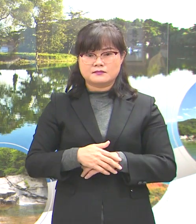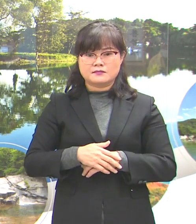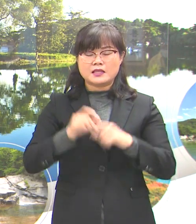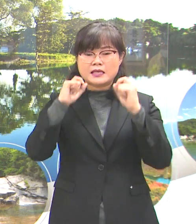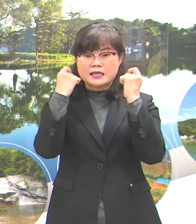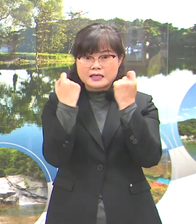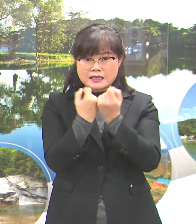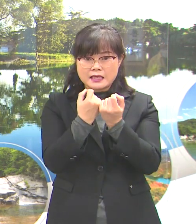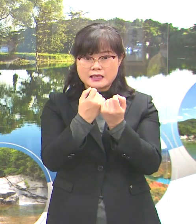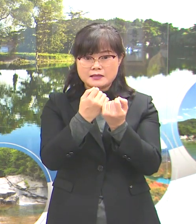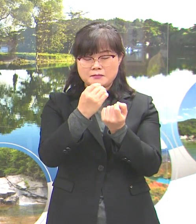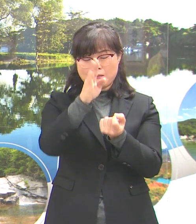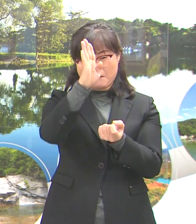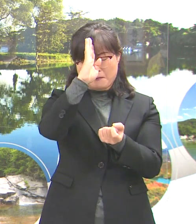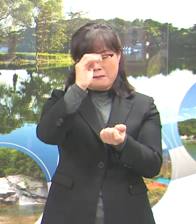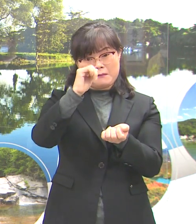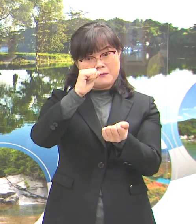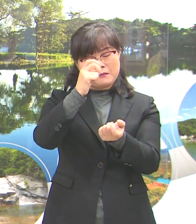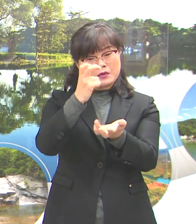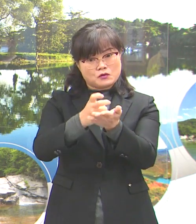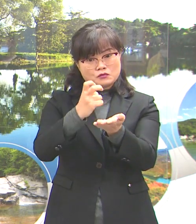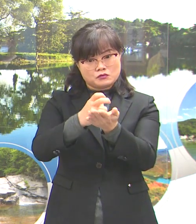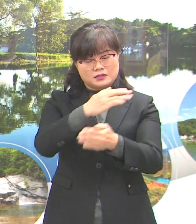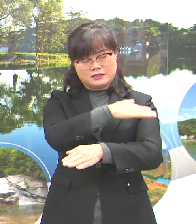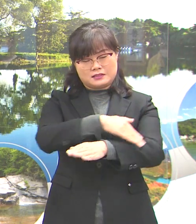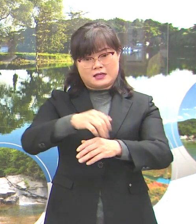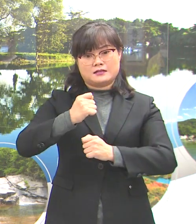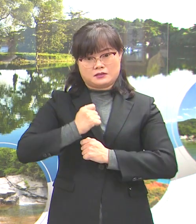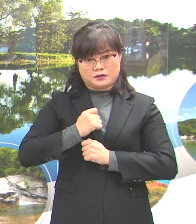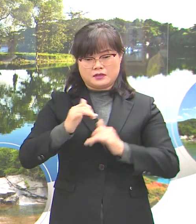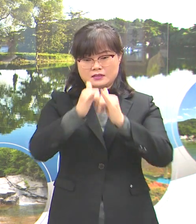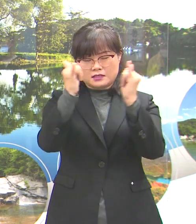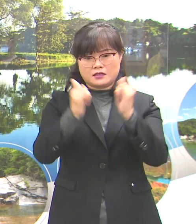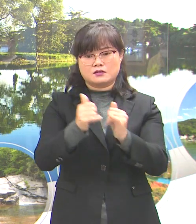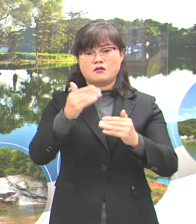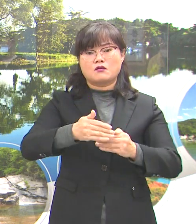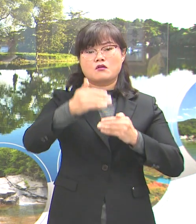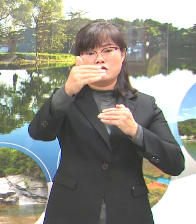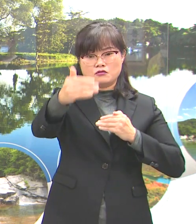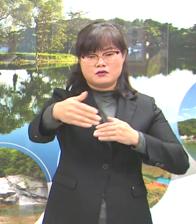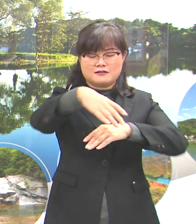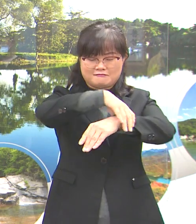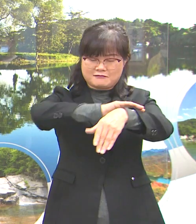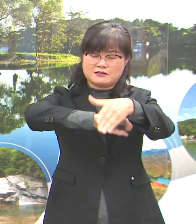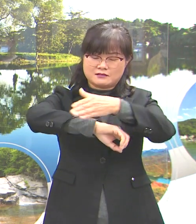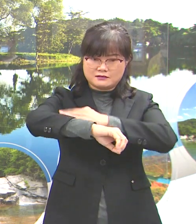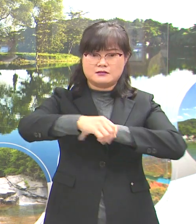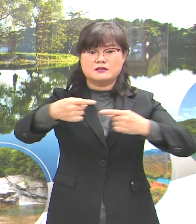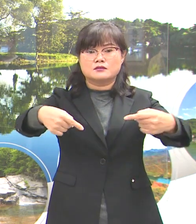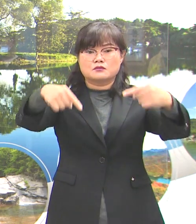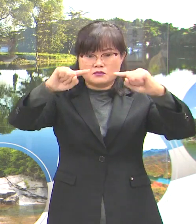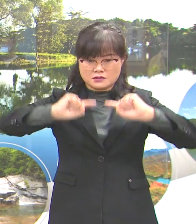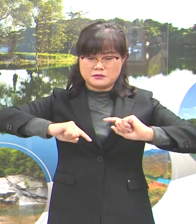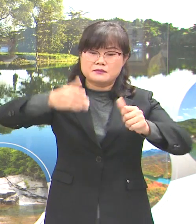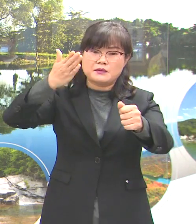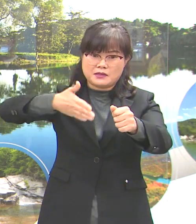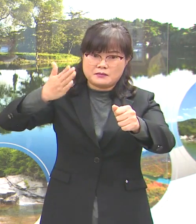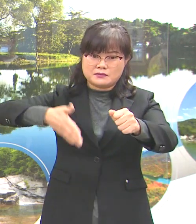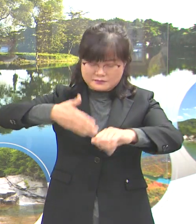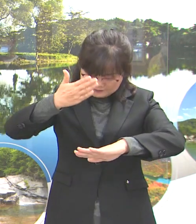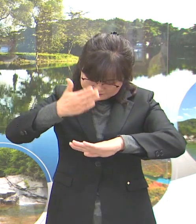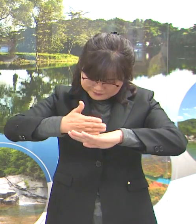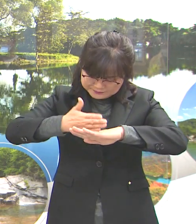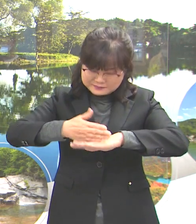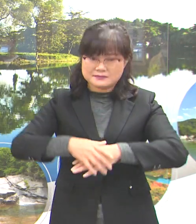방역수칙 준수와 사회적 거리두기 수행에 적극 동참하여 주시기 바랍니다. 고맙습니다.